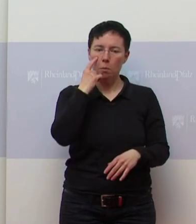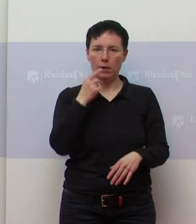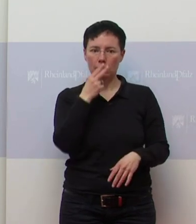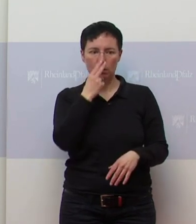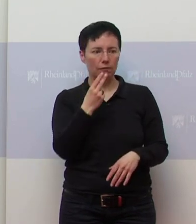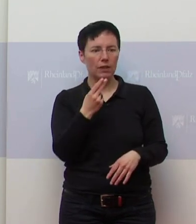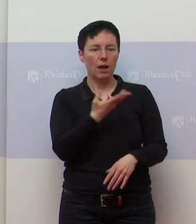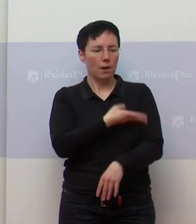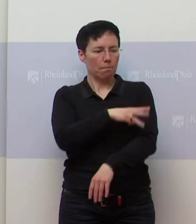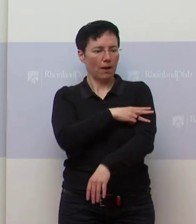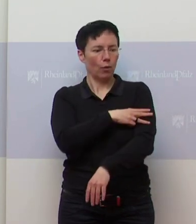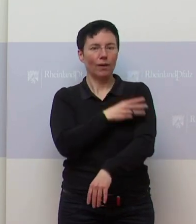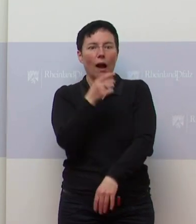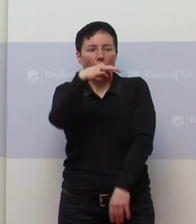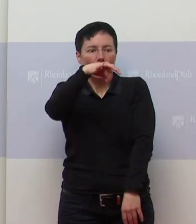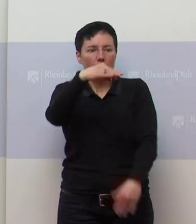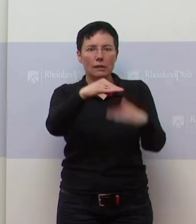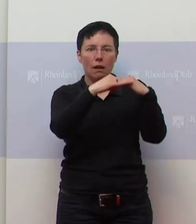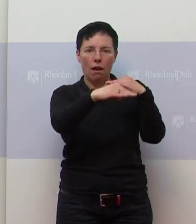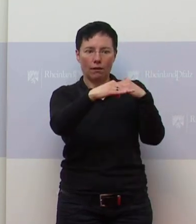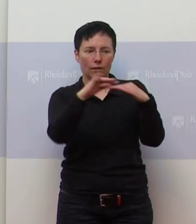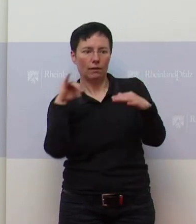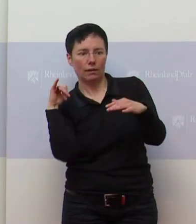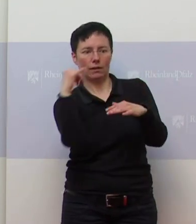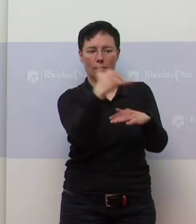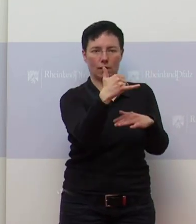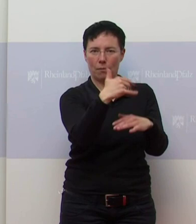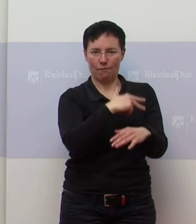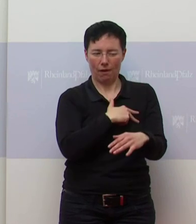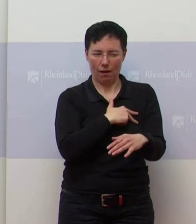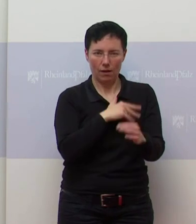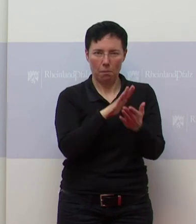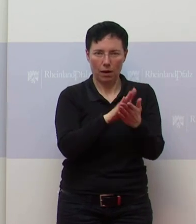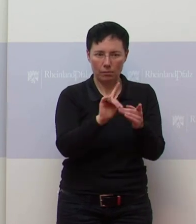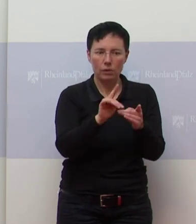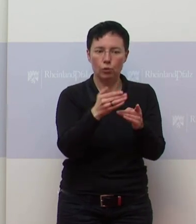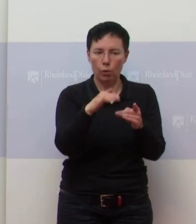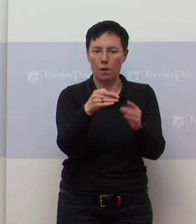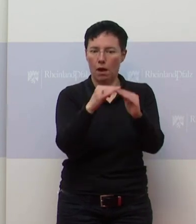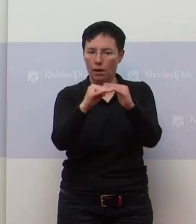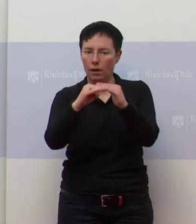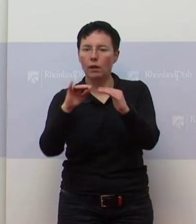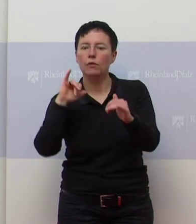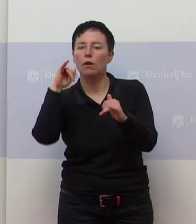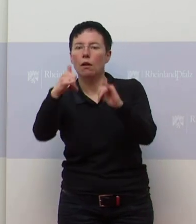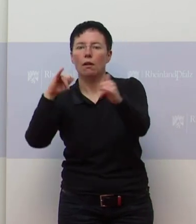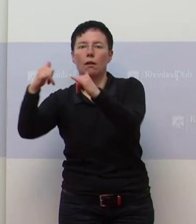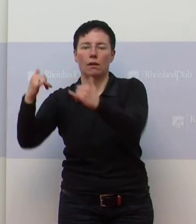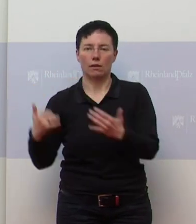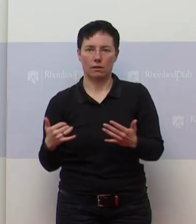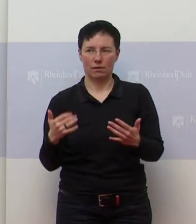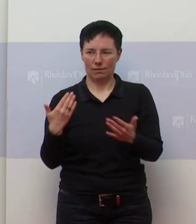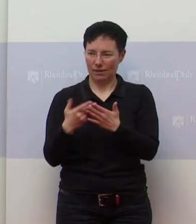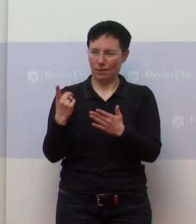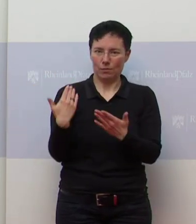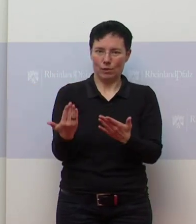Ausland, was es überhaupt gibt. Das wird aber nicht so bleiben. Und dann ist ja die Frage, kommen solche Appelle dann irgendwie